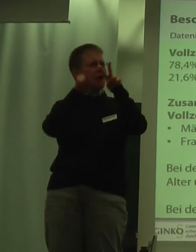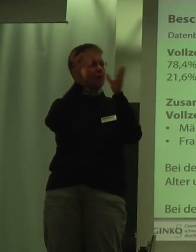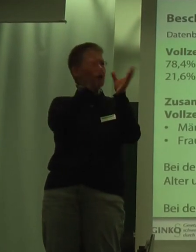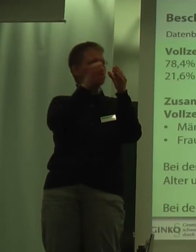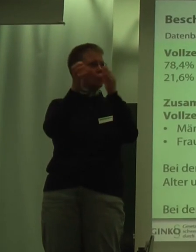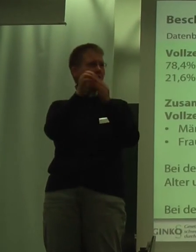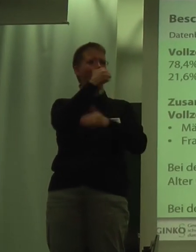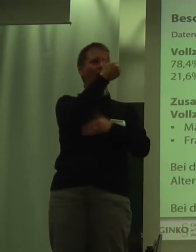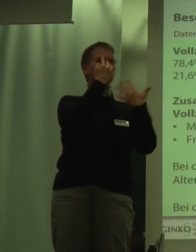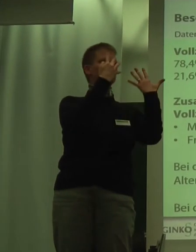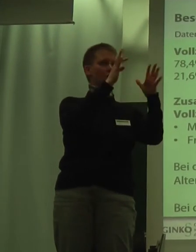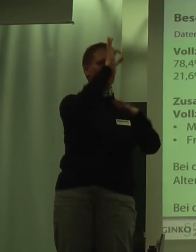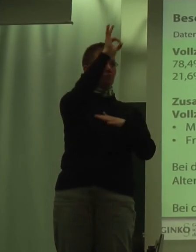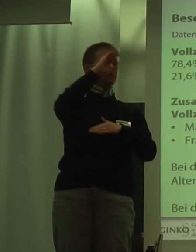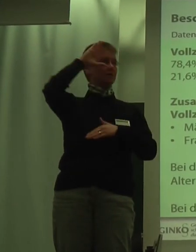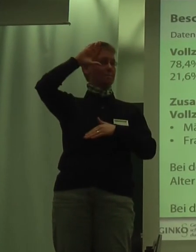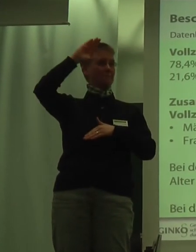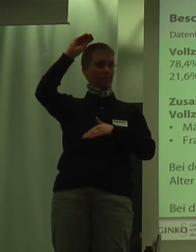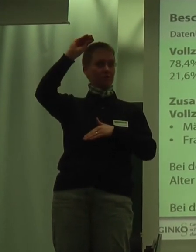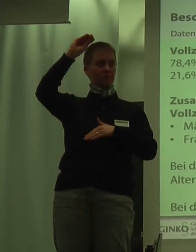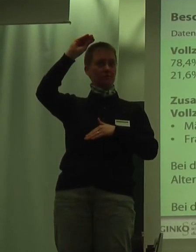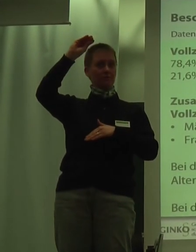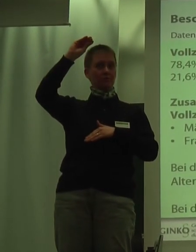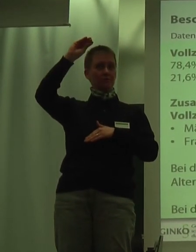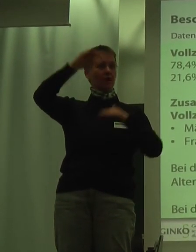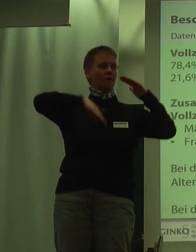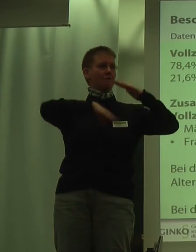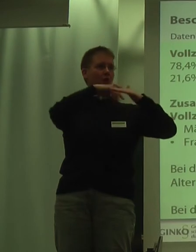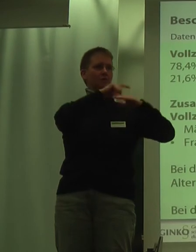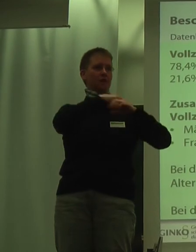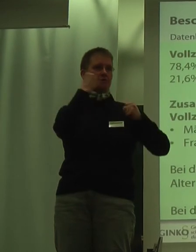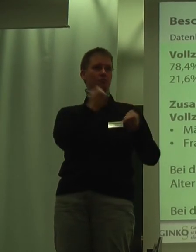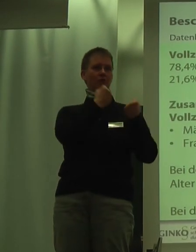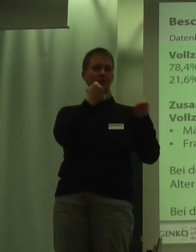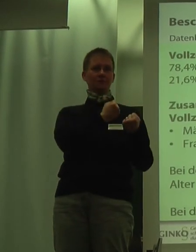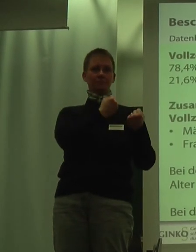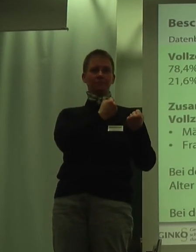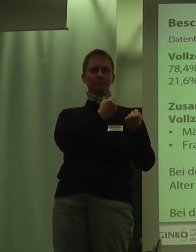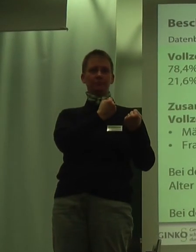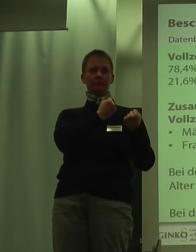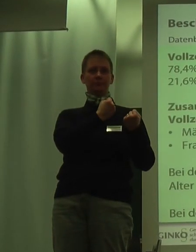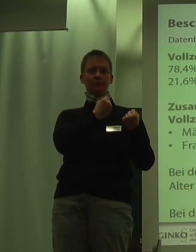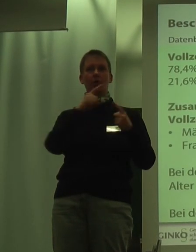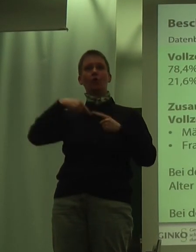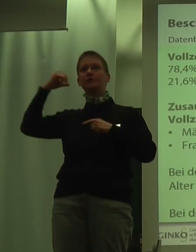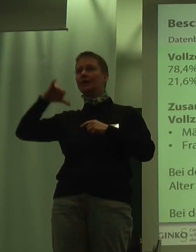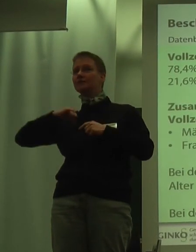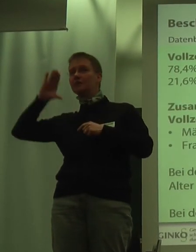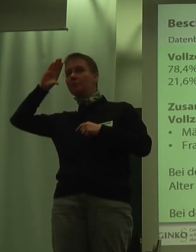91% der Männer Vollzeit beschäftigt. Interessant, bei Männern besteht